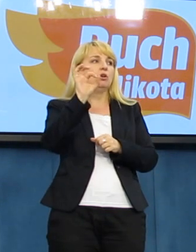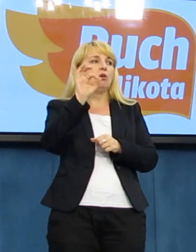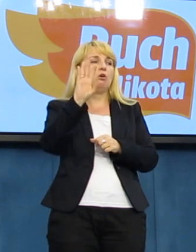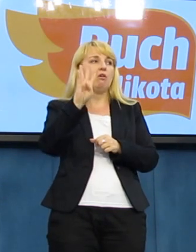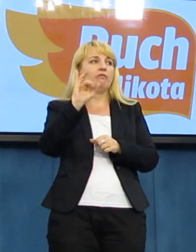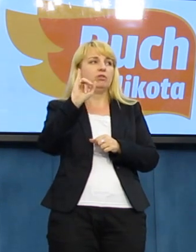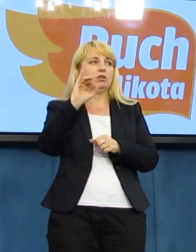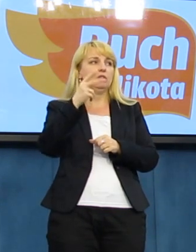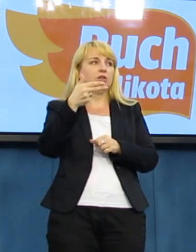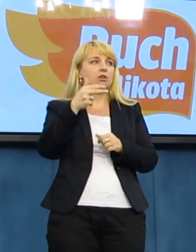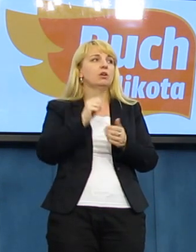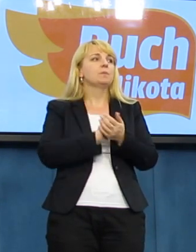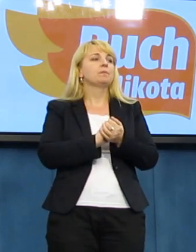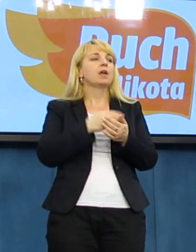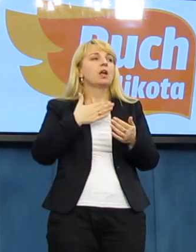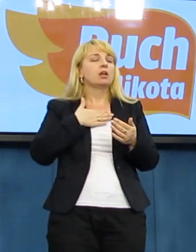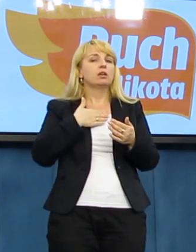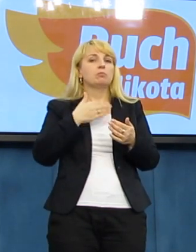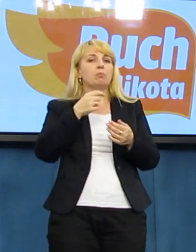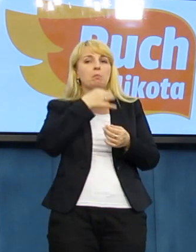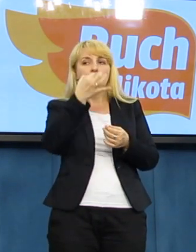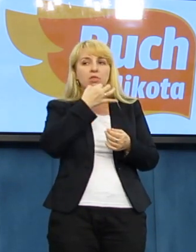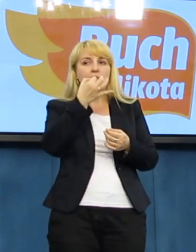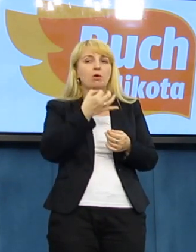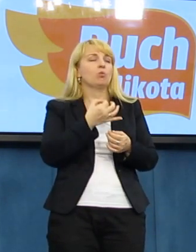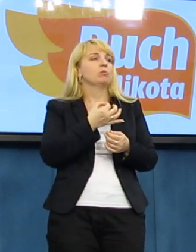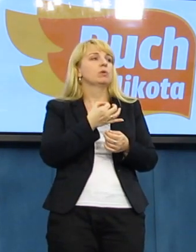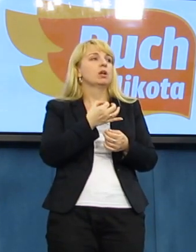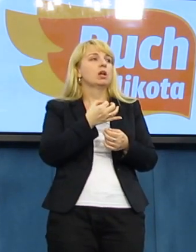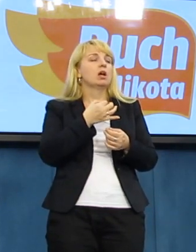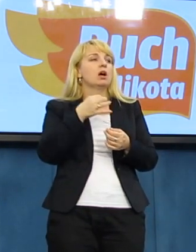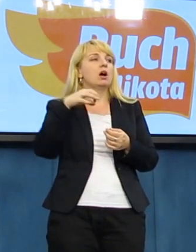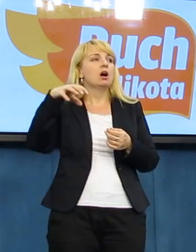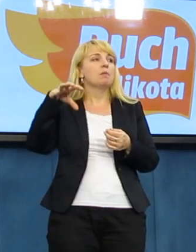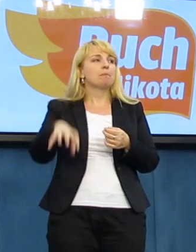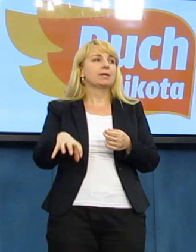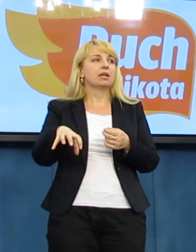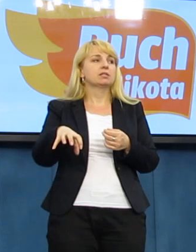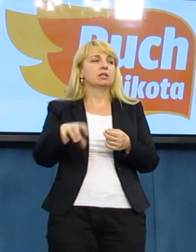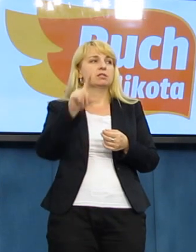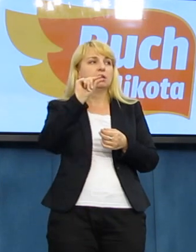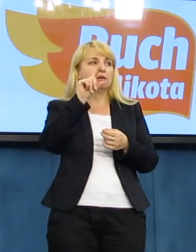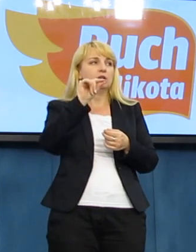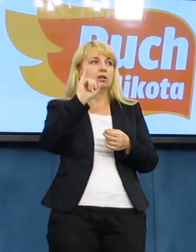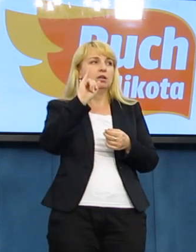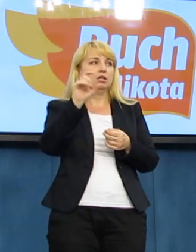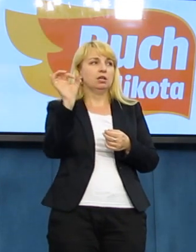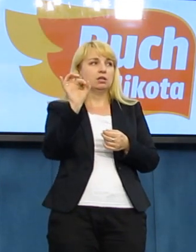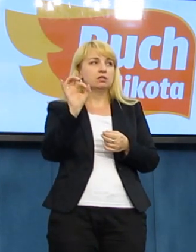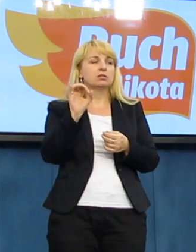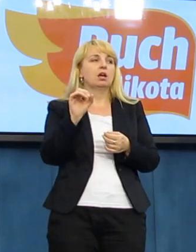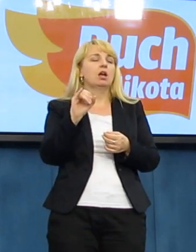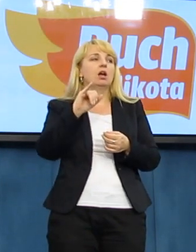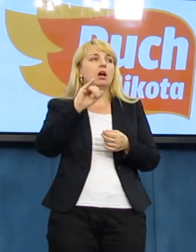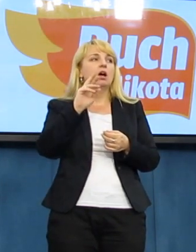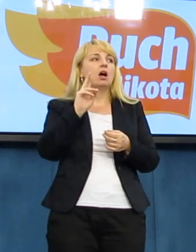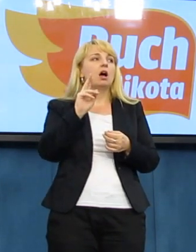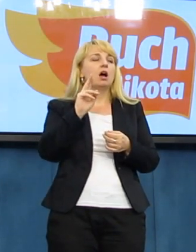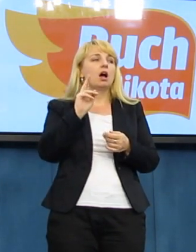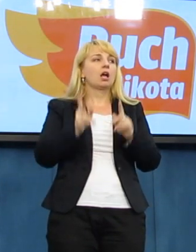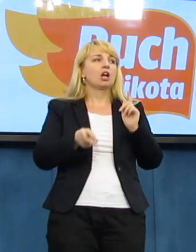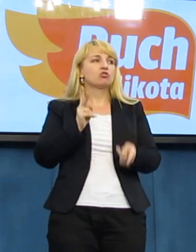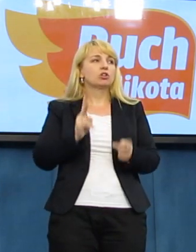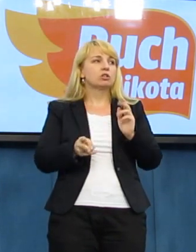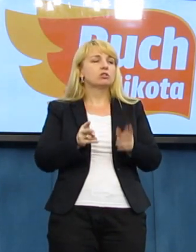ja pytałem dzisiaj między innymi prezesa PiS Jarosława Kaczyńskiego i jaki jest ich stosunek do tego Waszego pomysłu.